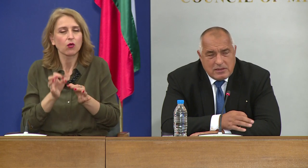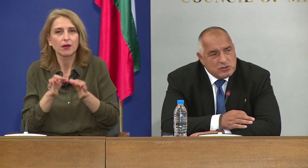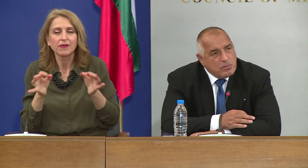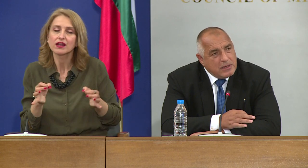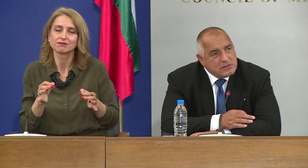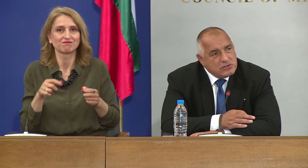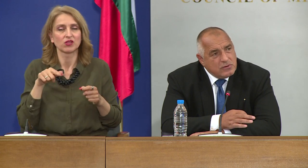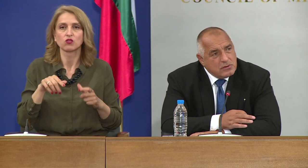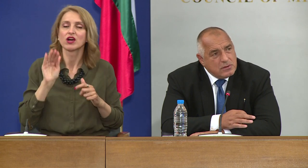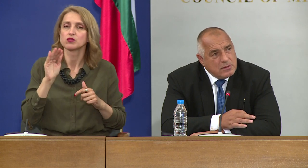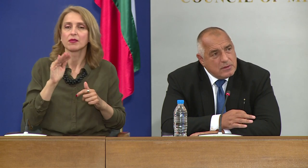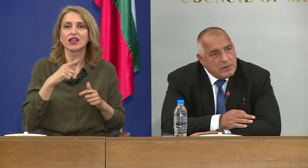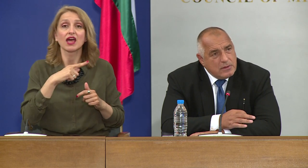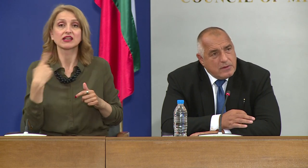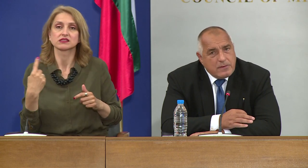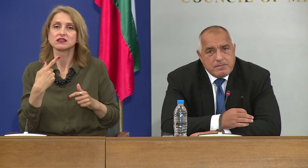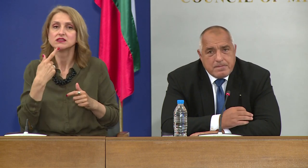целият и стопански живот.